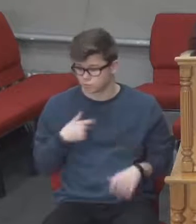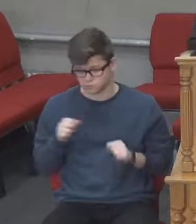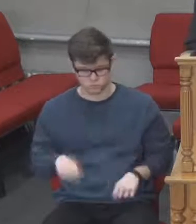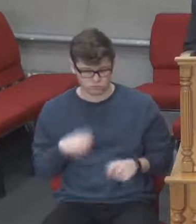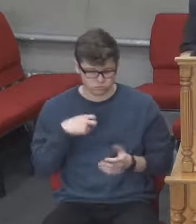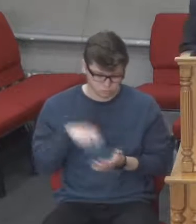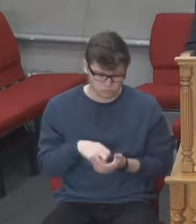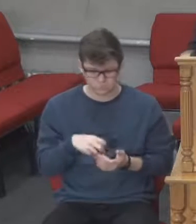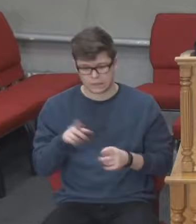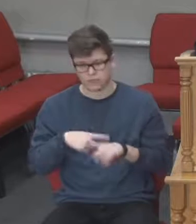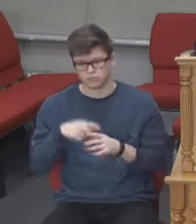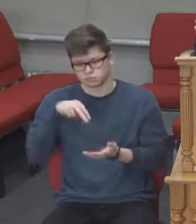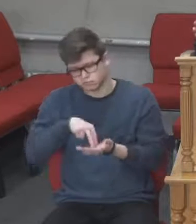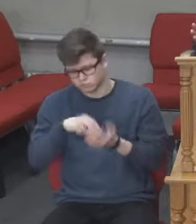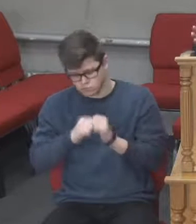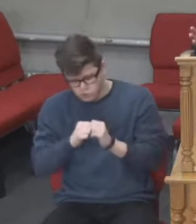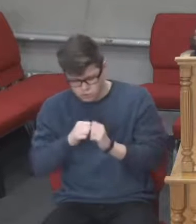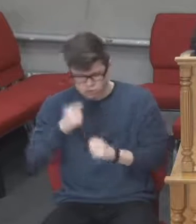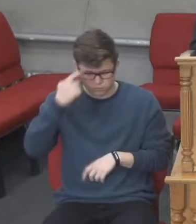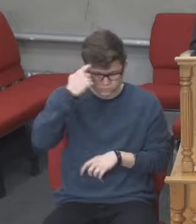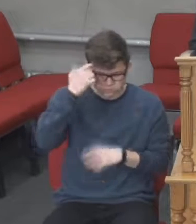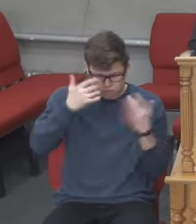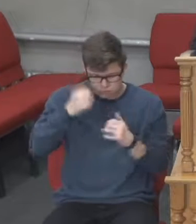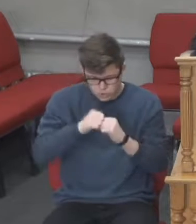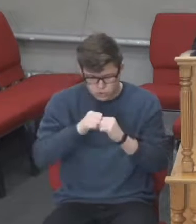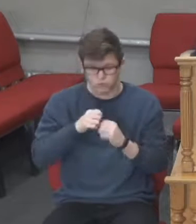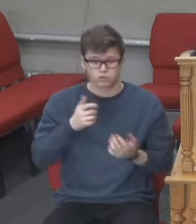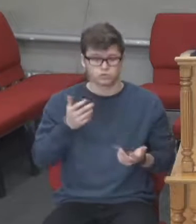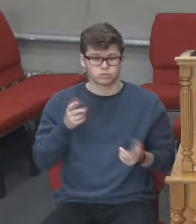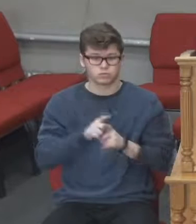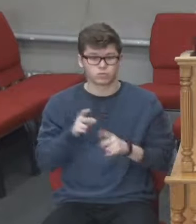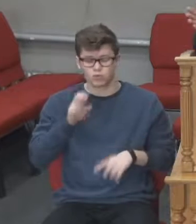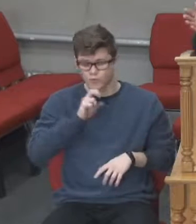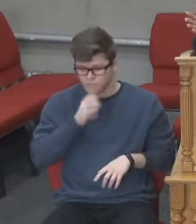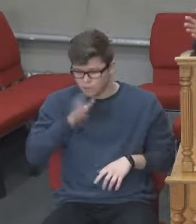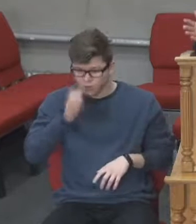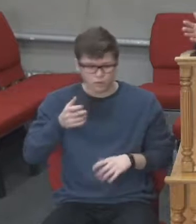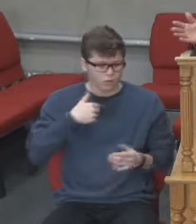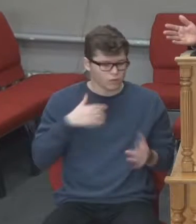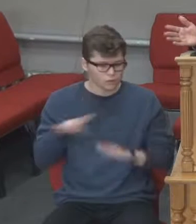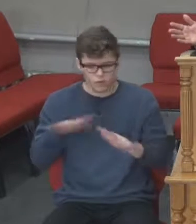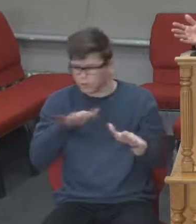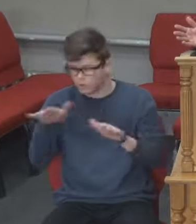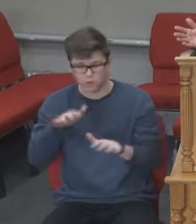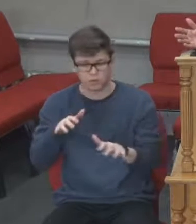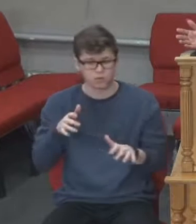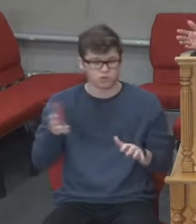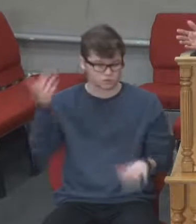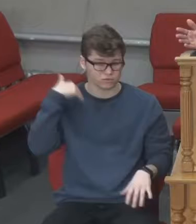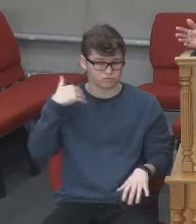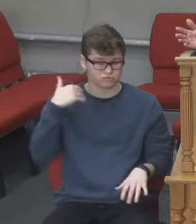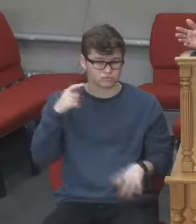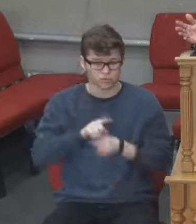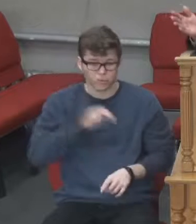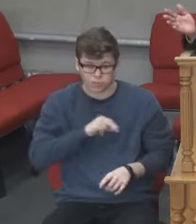спішили на роботу, зранку кави випили, нема часу помолитися, побігли. Є час молитися